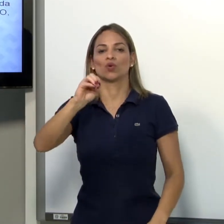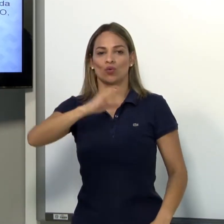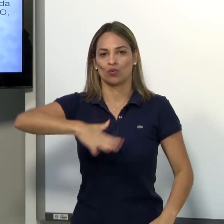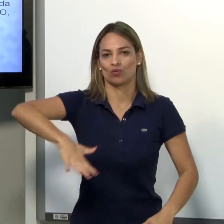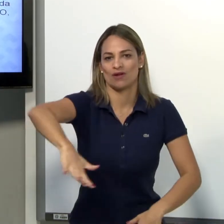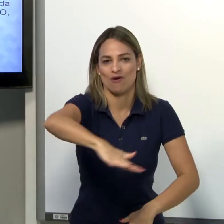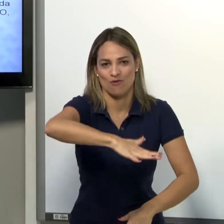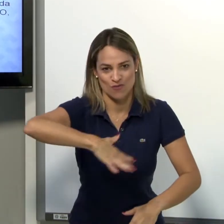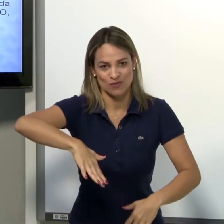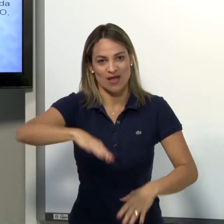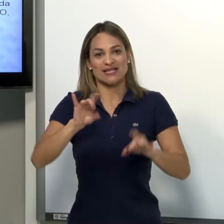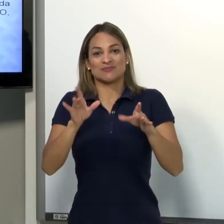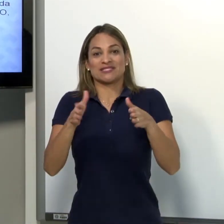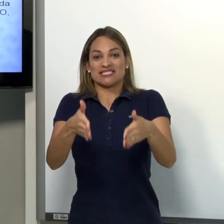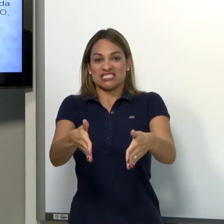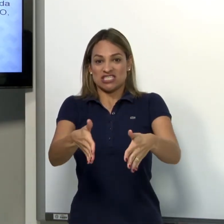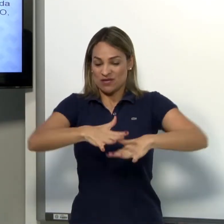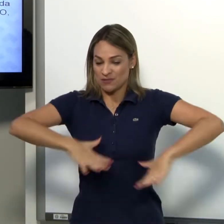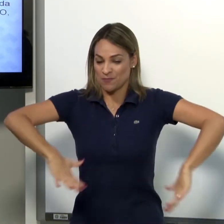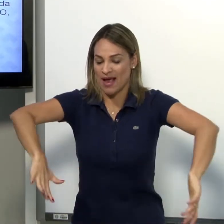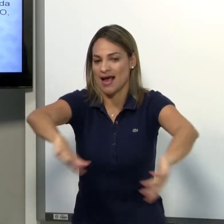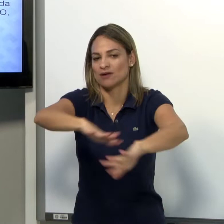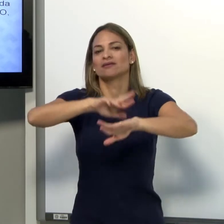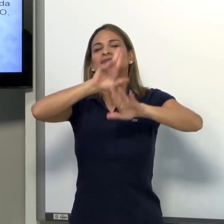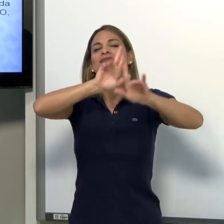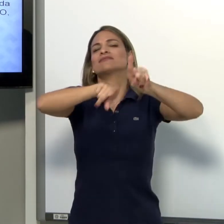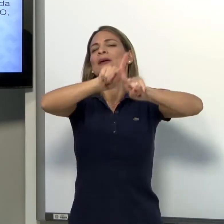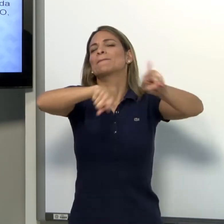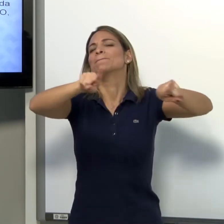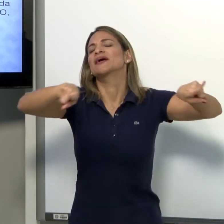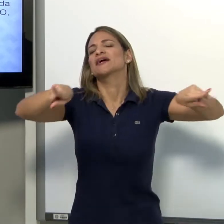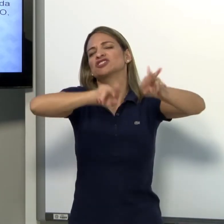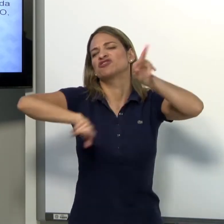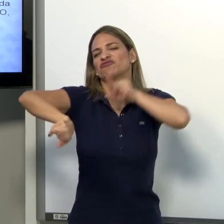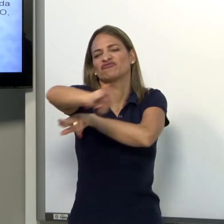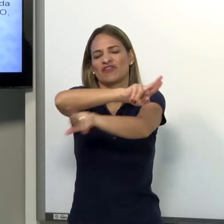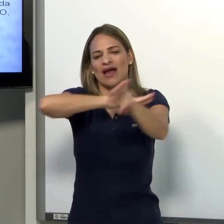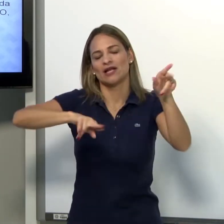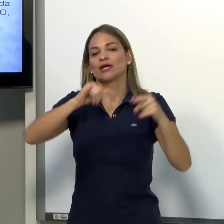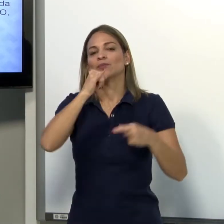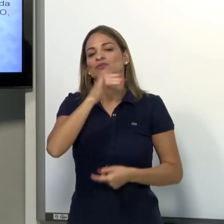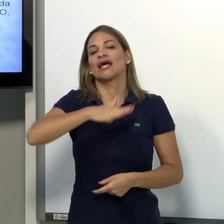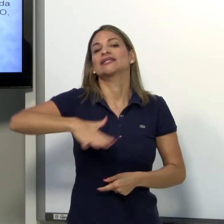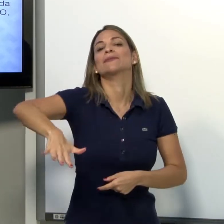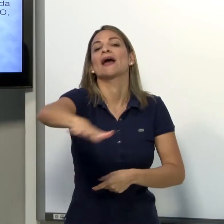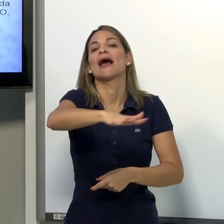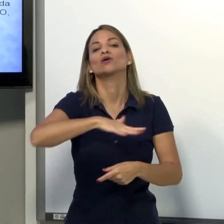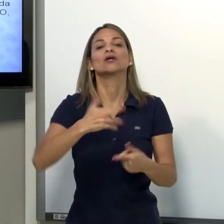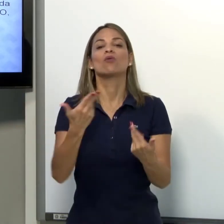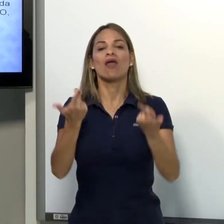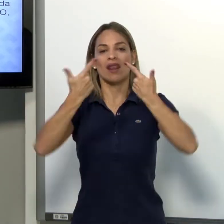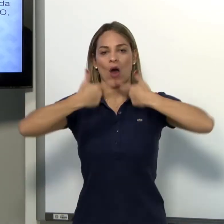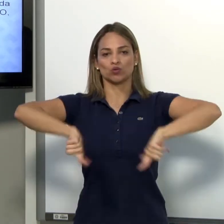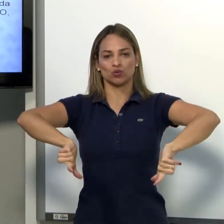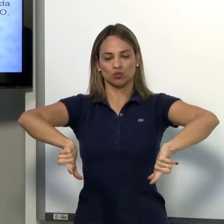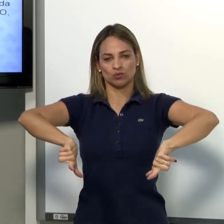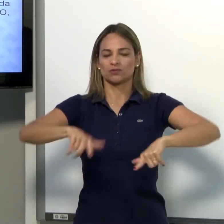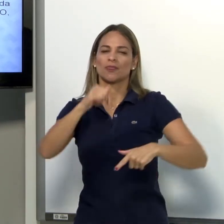se considera o espaço neutro. É aquele espaço que tem vários sinais que podemos fazer nele, mas é um